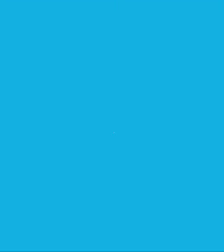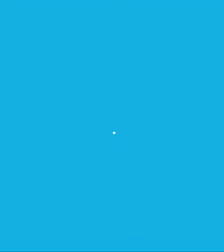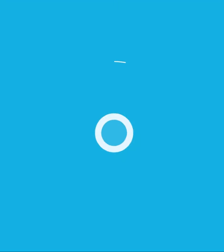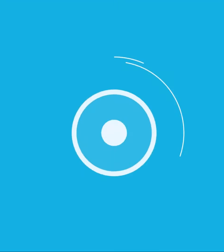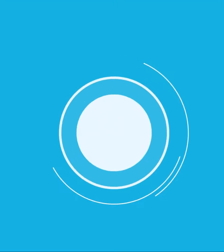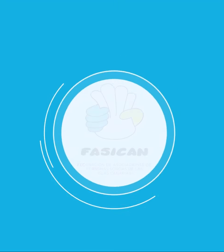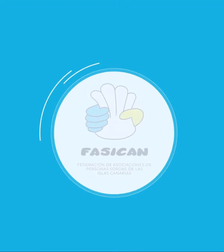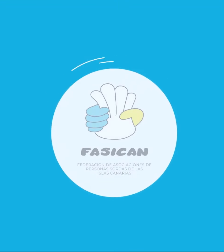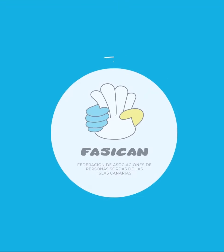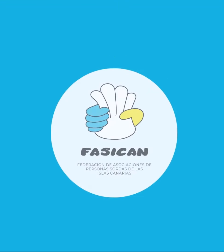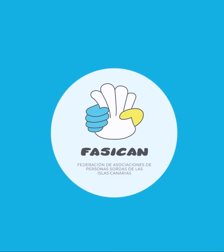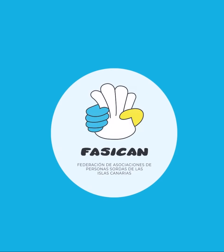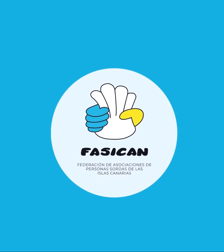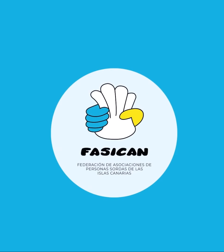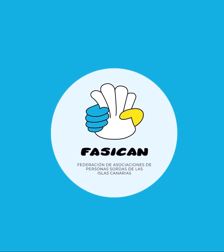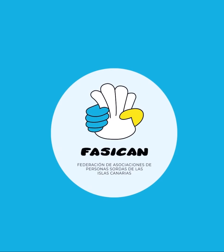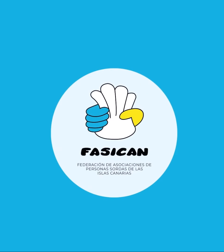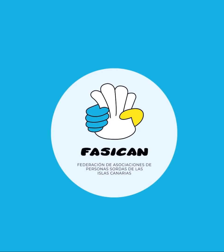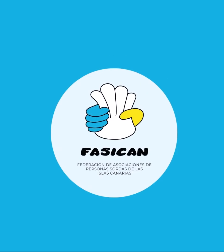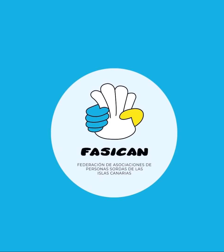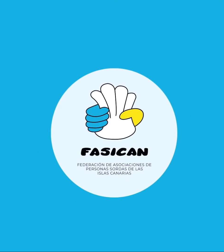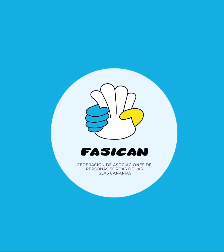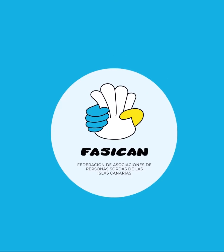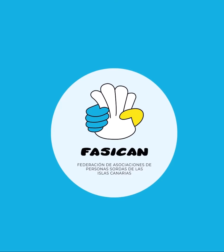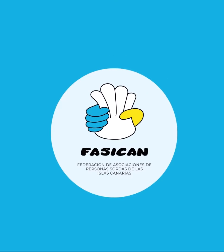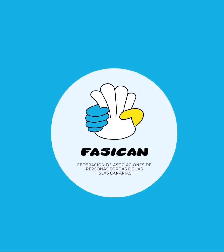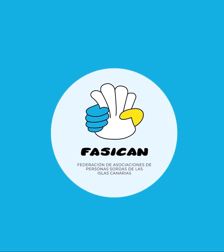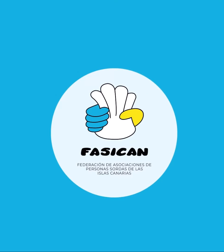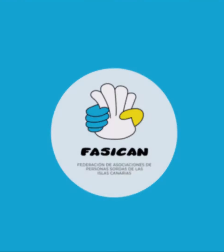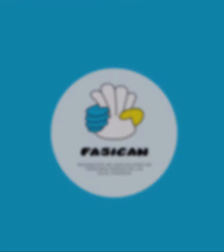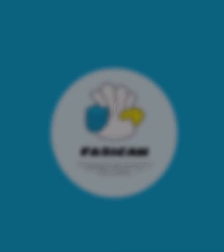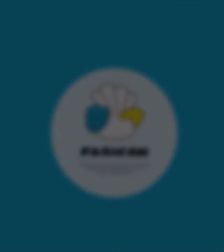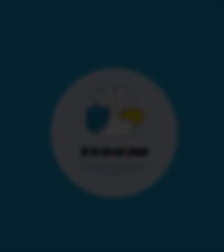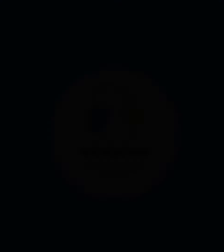¿Qué es que